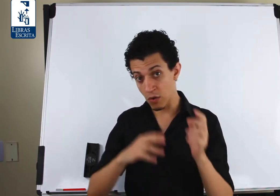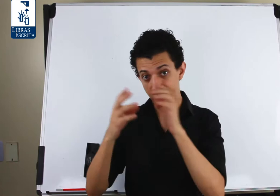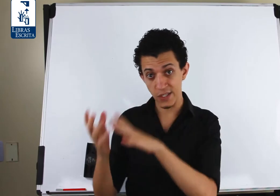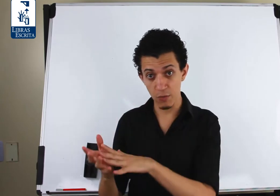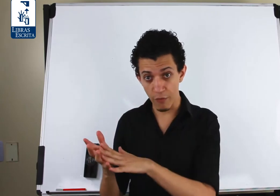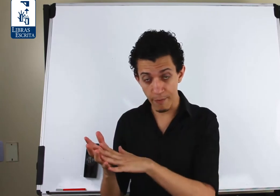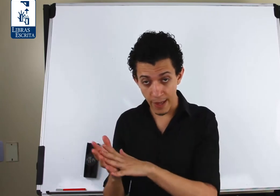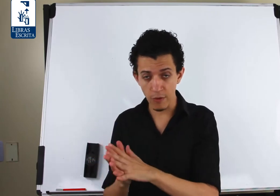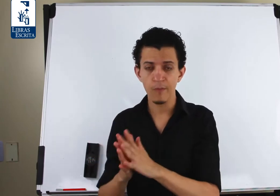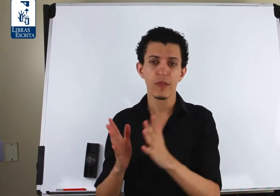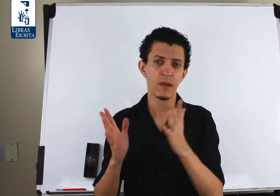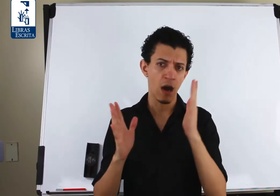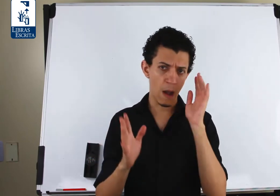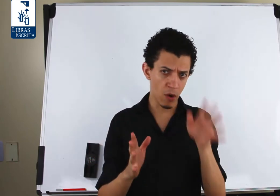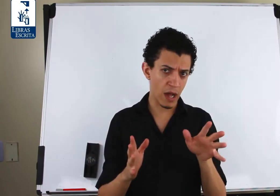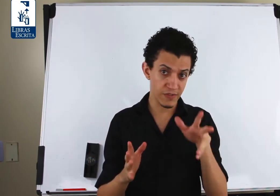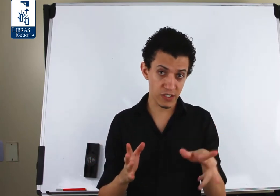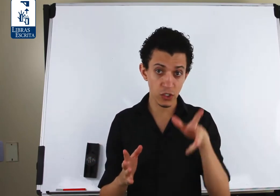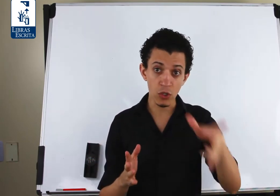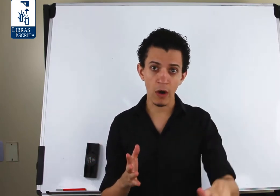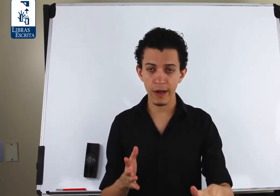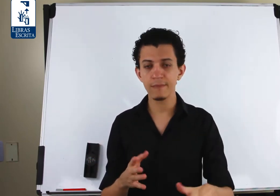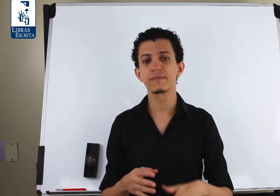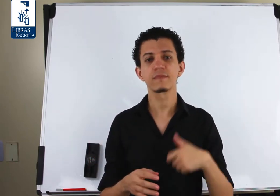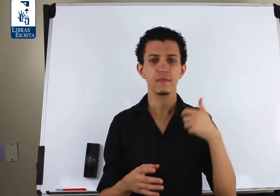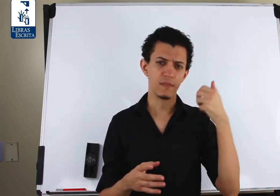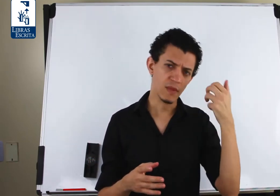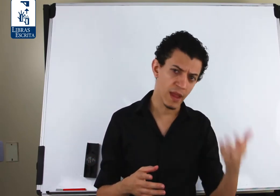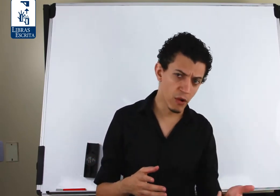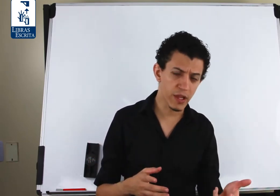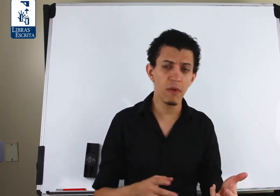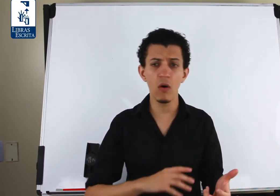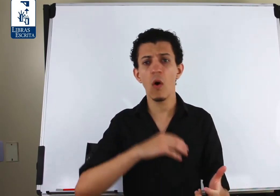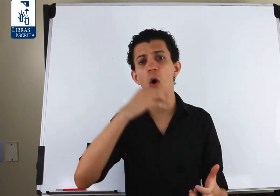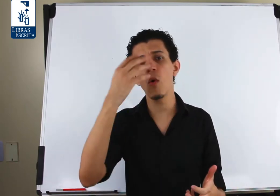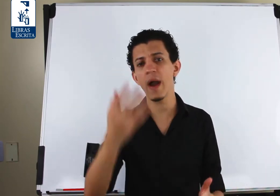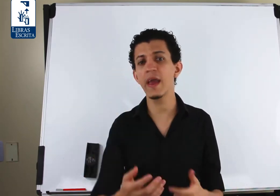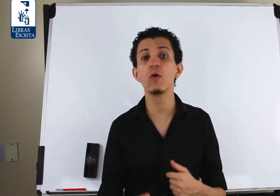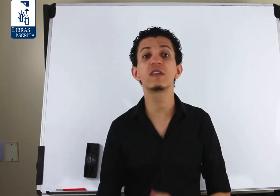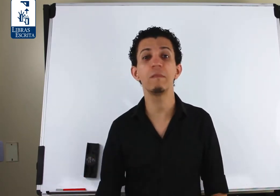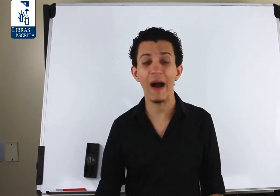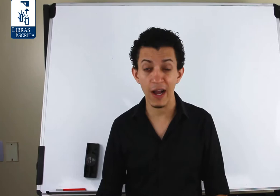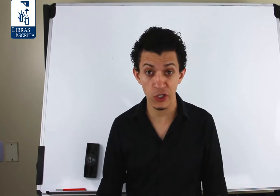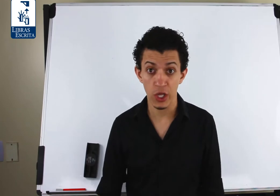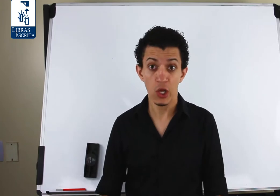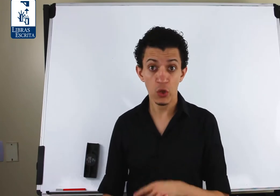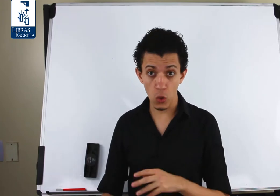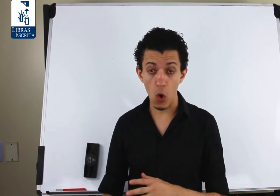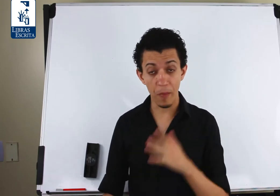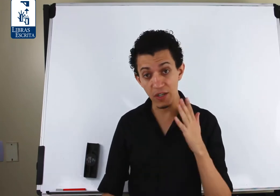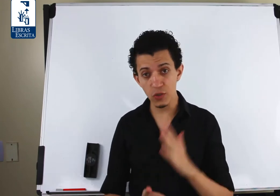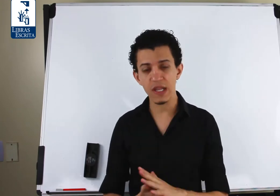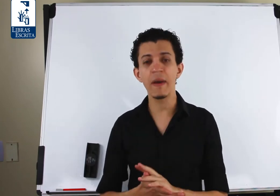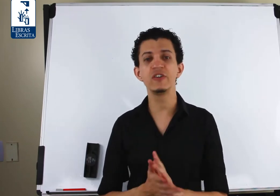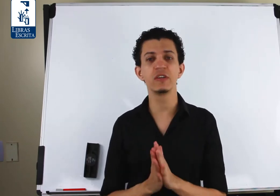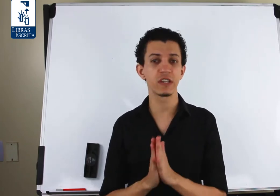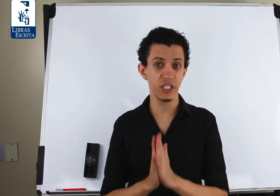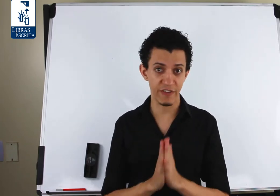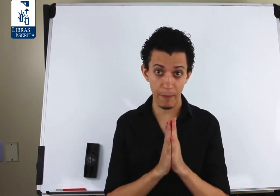acontece um movimento, a mão às vezes toca em outra mão ou em outra parte do corpo. E é justamente isso que a gente vai